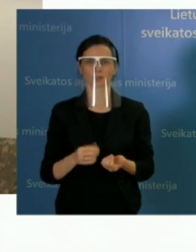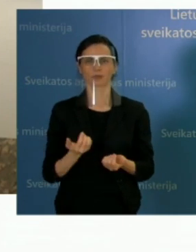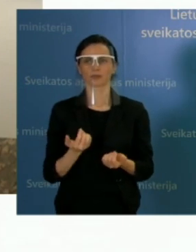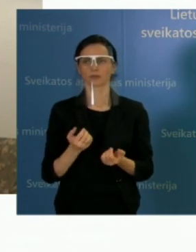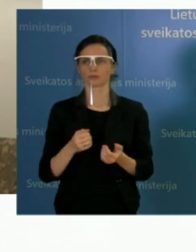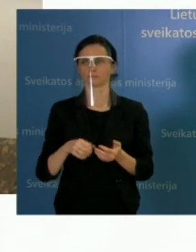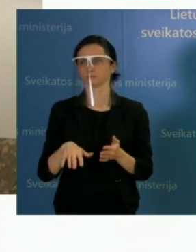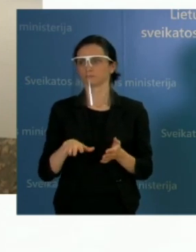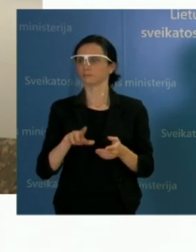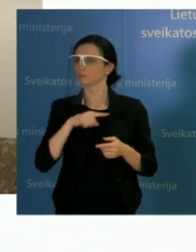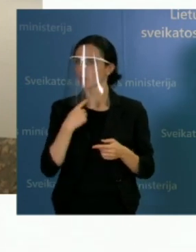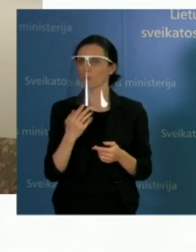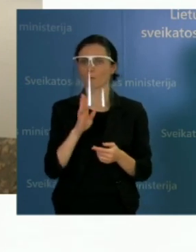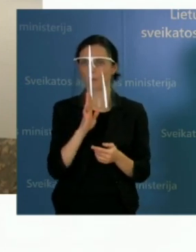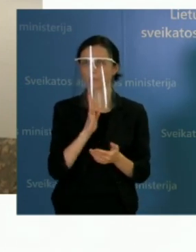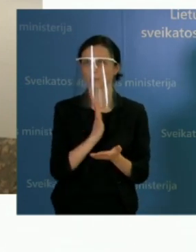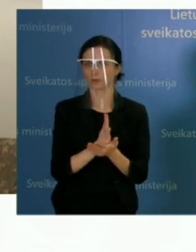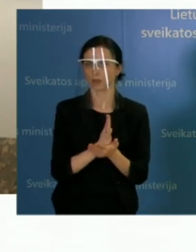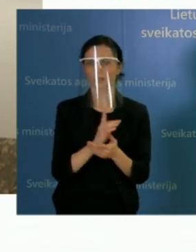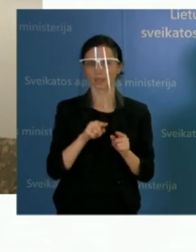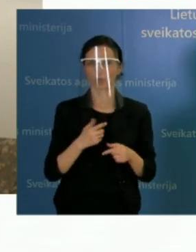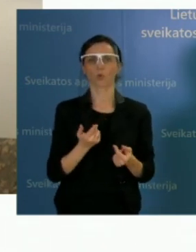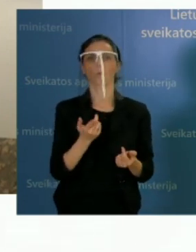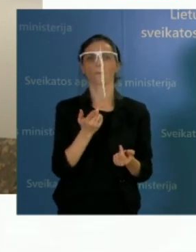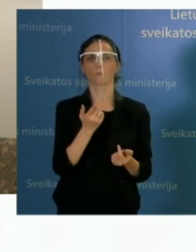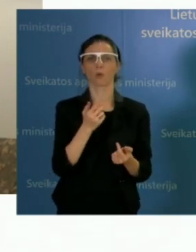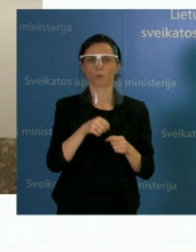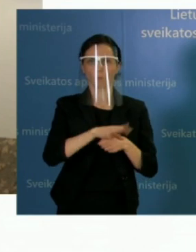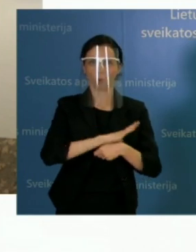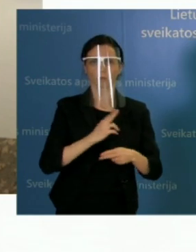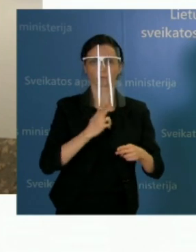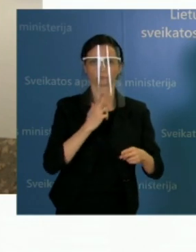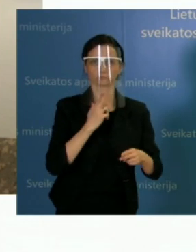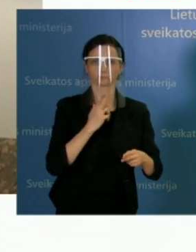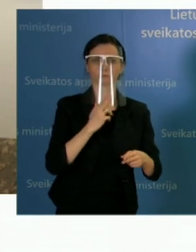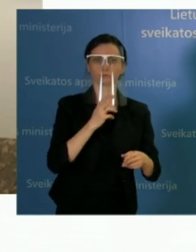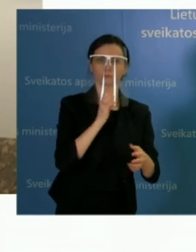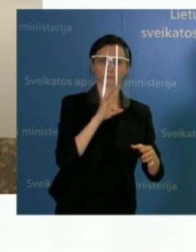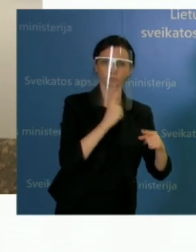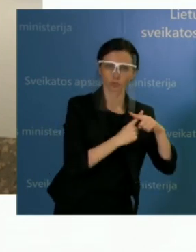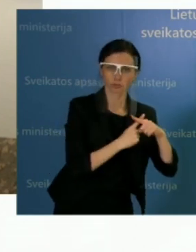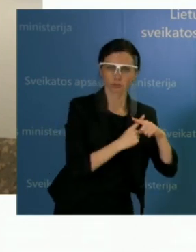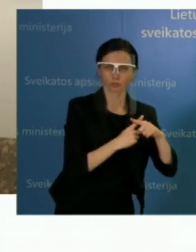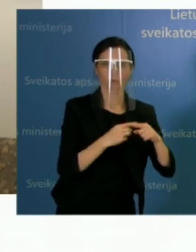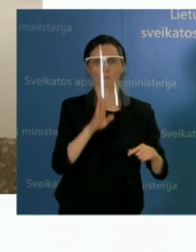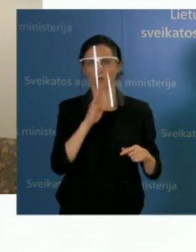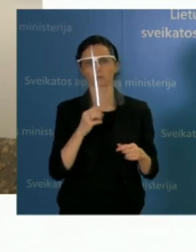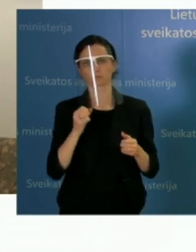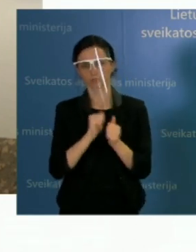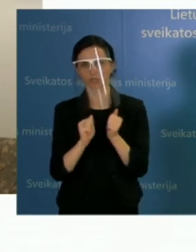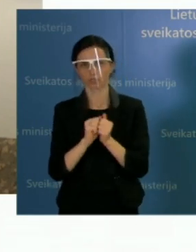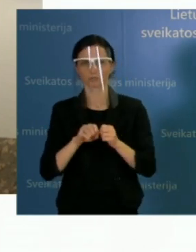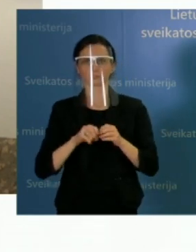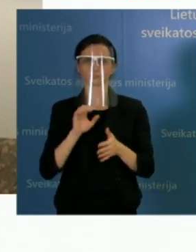yra COVID-teigiamas tepinėlis. Taigi aš noriu pasakyti šitais pavyzdžiais,